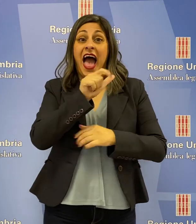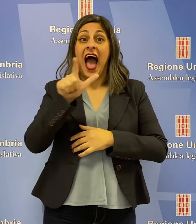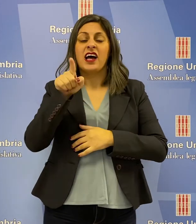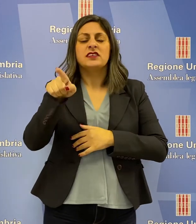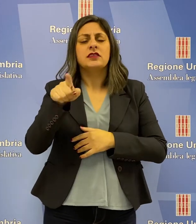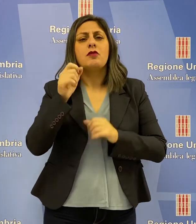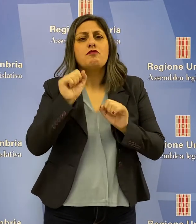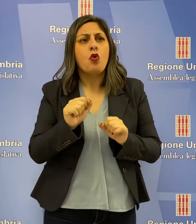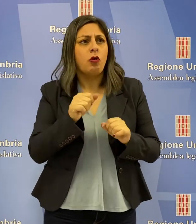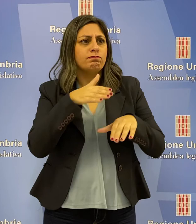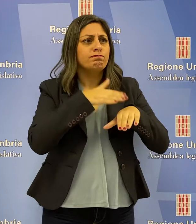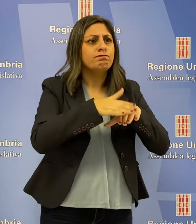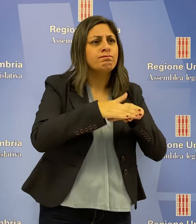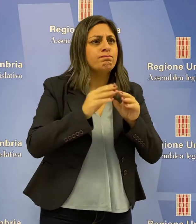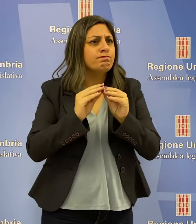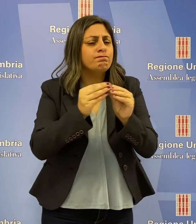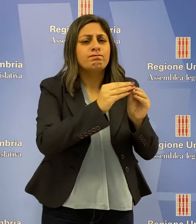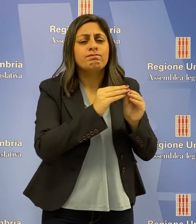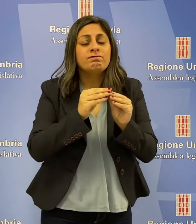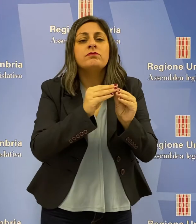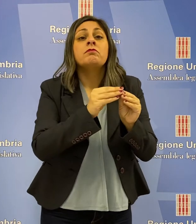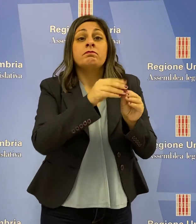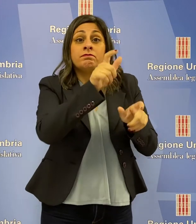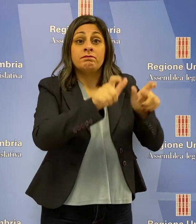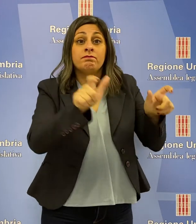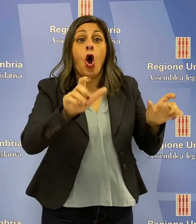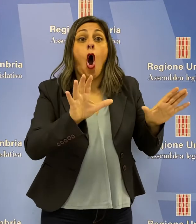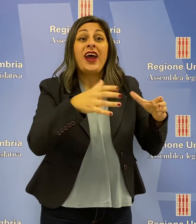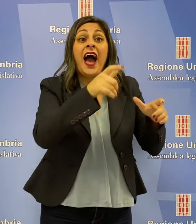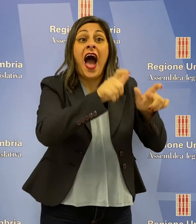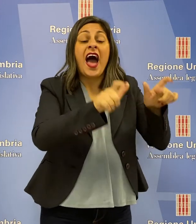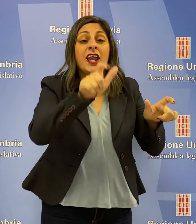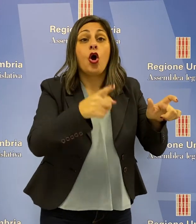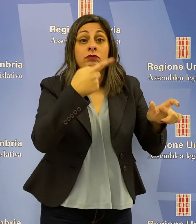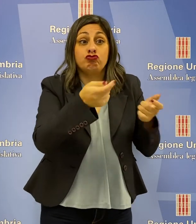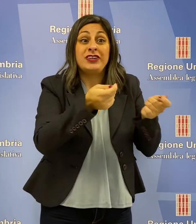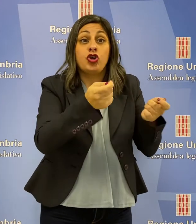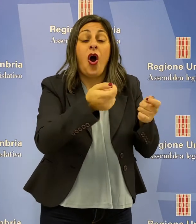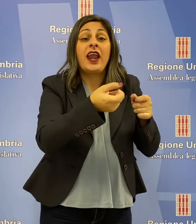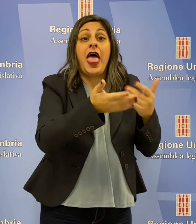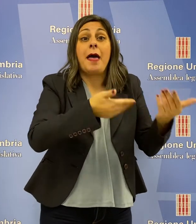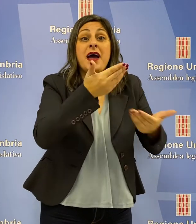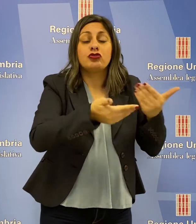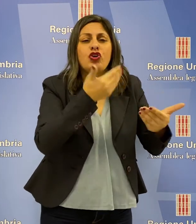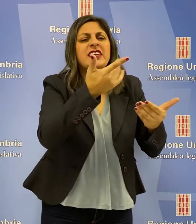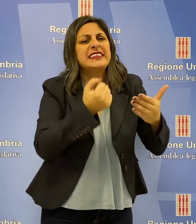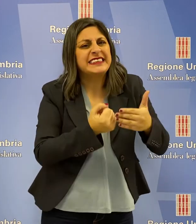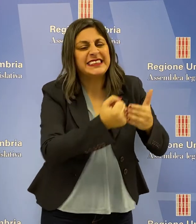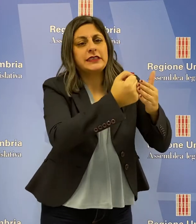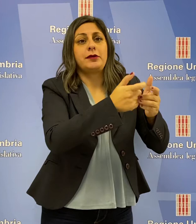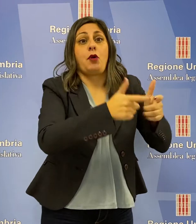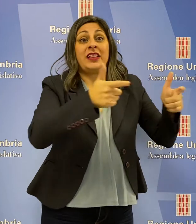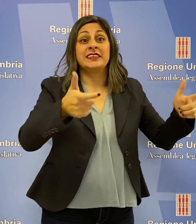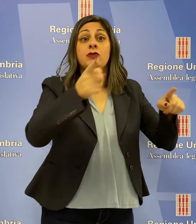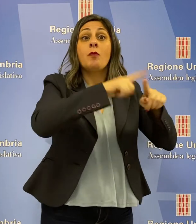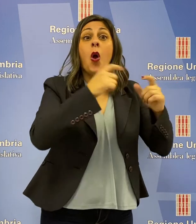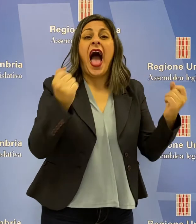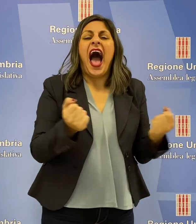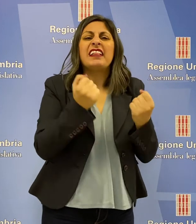parte delle ASL di tutti gli strumenti consentiti per il potenziamento degli organici per la gestione dell'emergenza e per il mantenimento delle attività